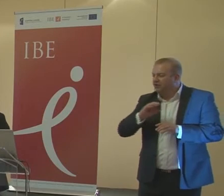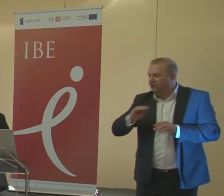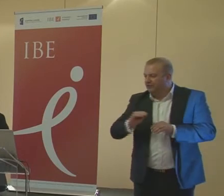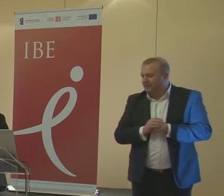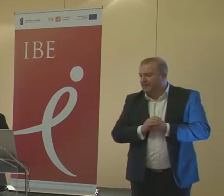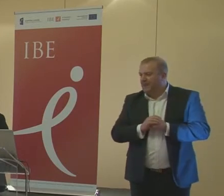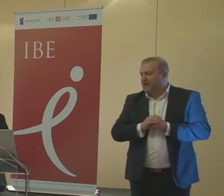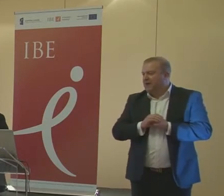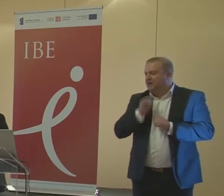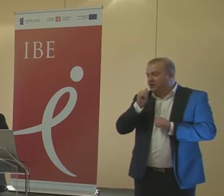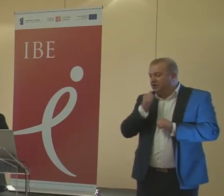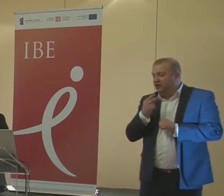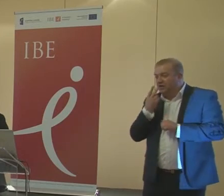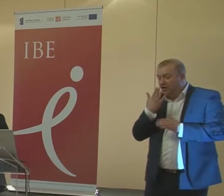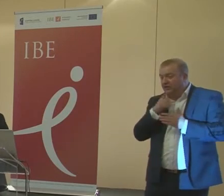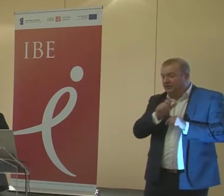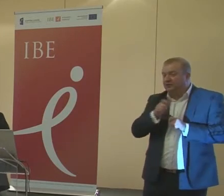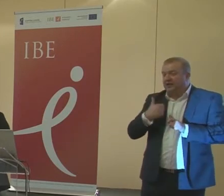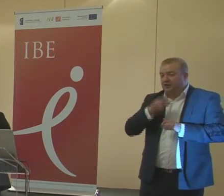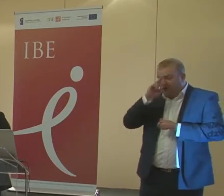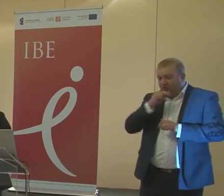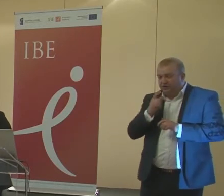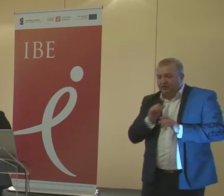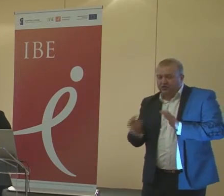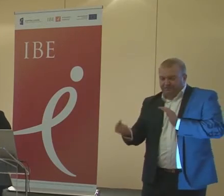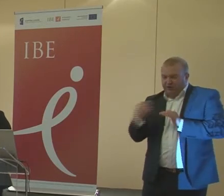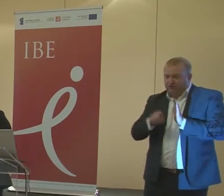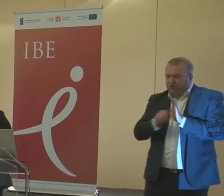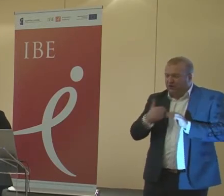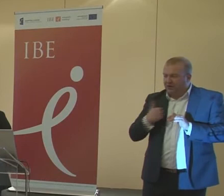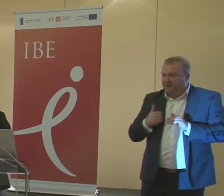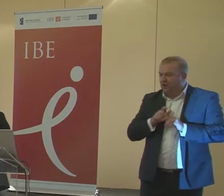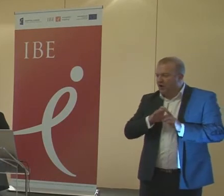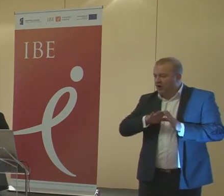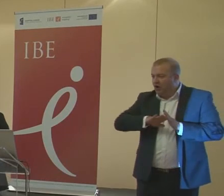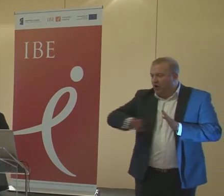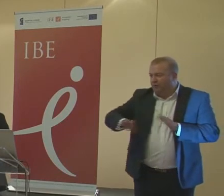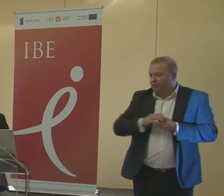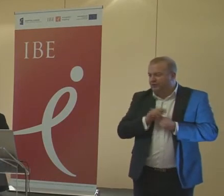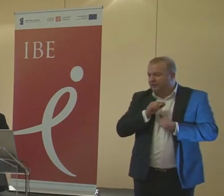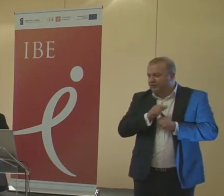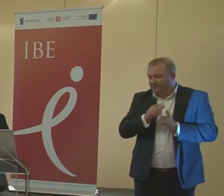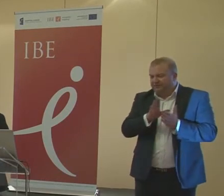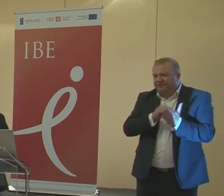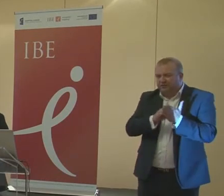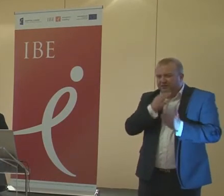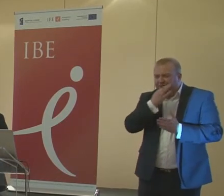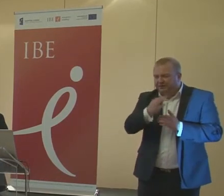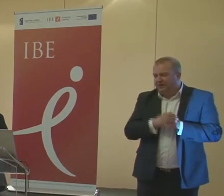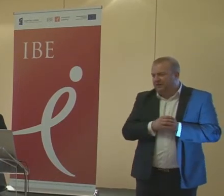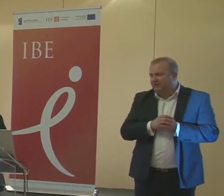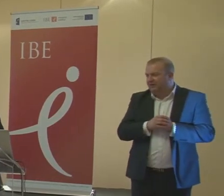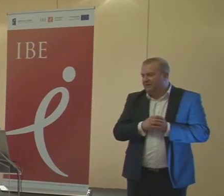Często bywa też tak, iż rodzice, którzy trafiają do nas, oprócz takich typowych pytań o